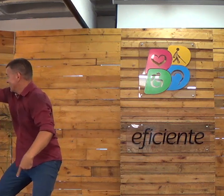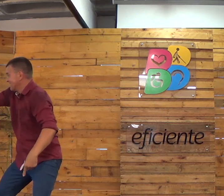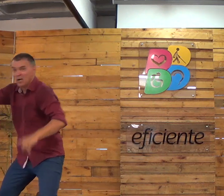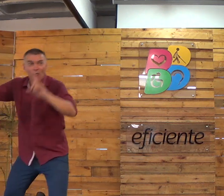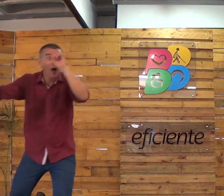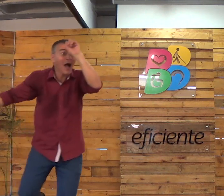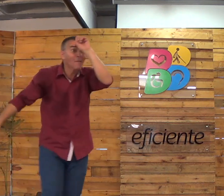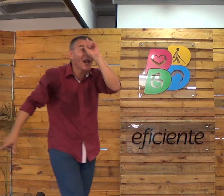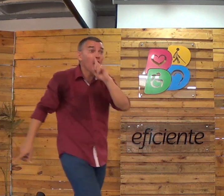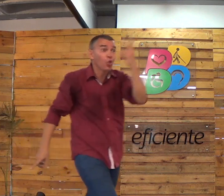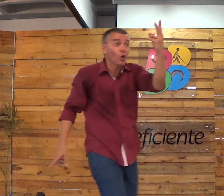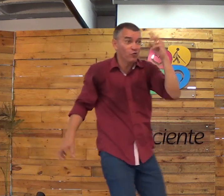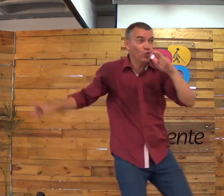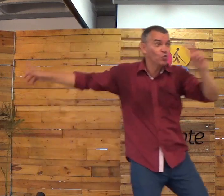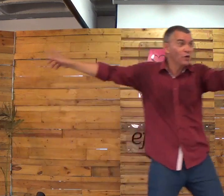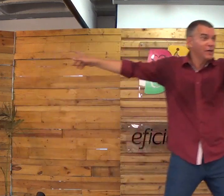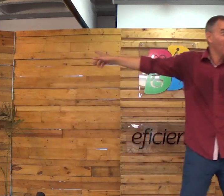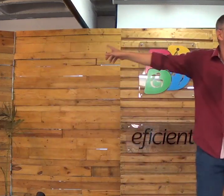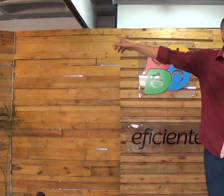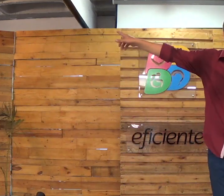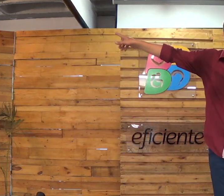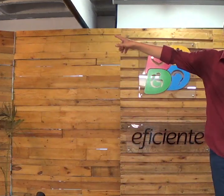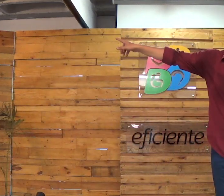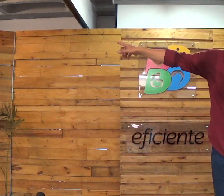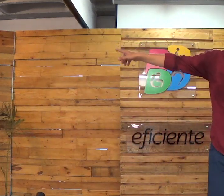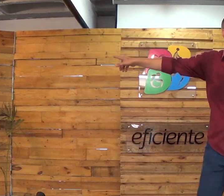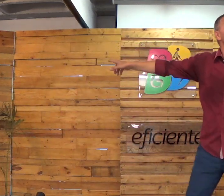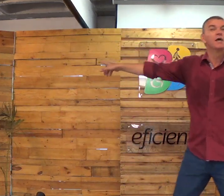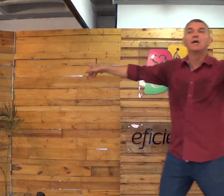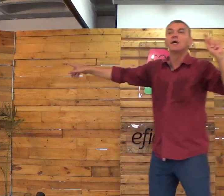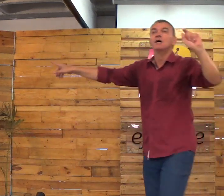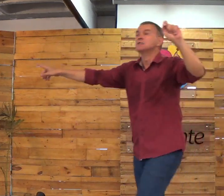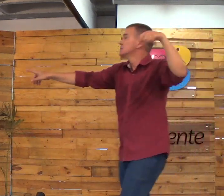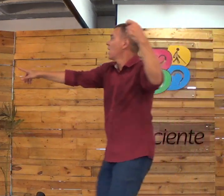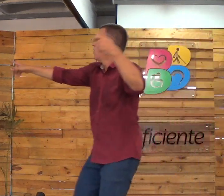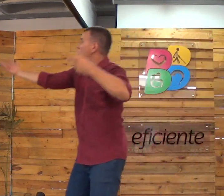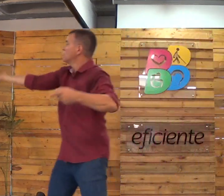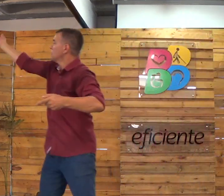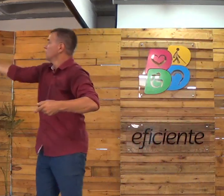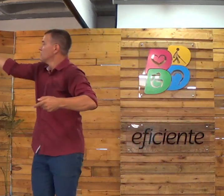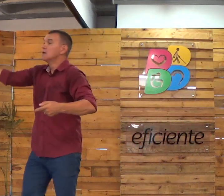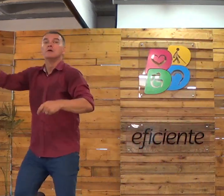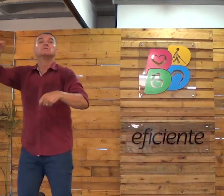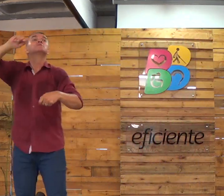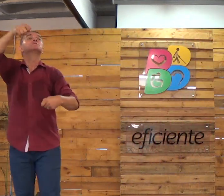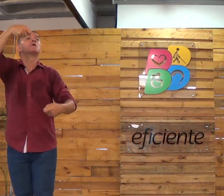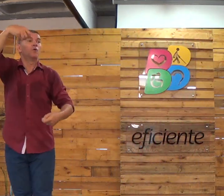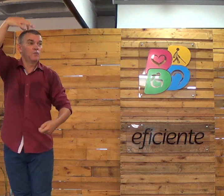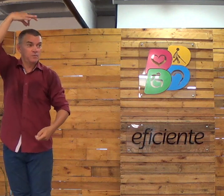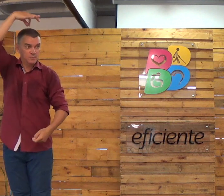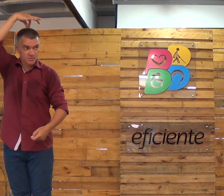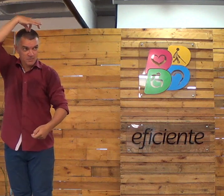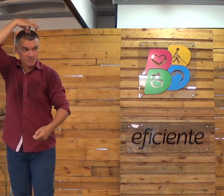Olha esse versículo. Tem palavras em amarelo, né? Espírito e Espírito. Espera. Qual é o sinal?